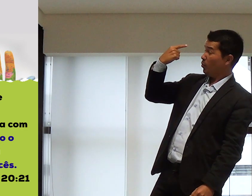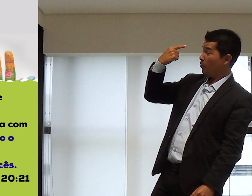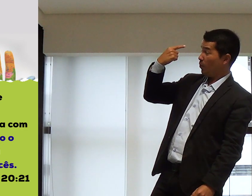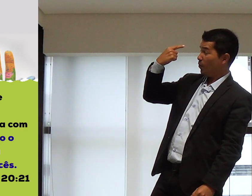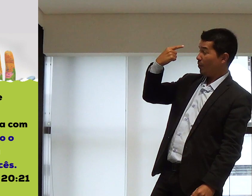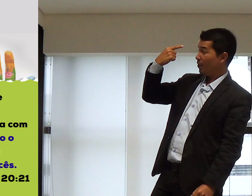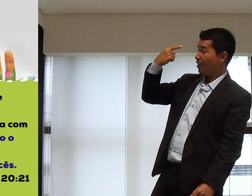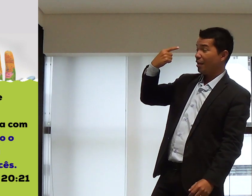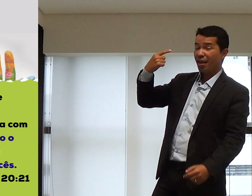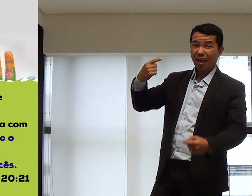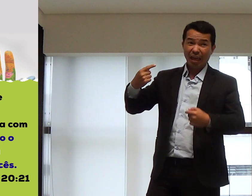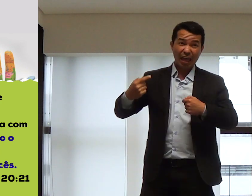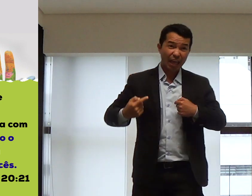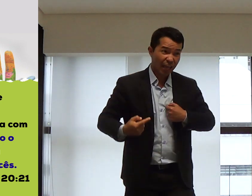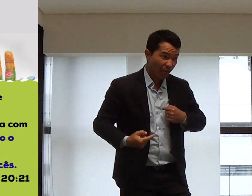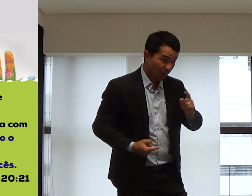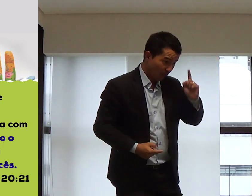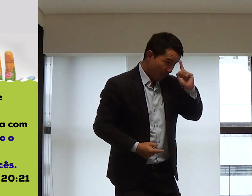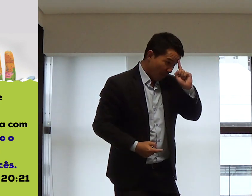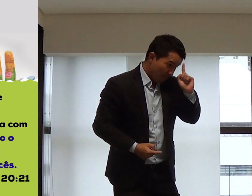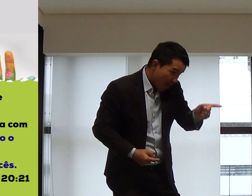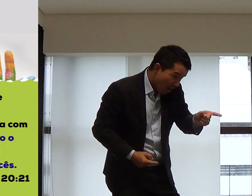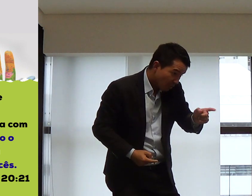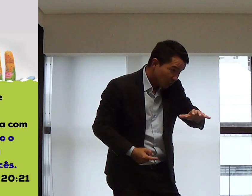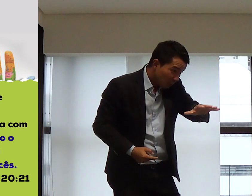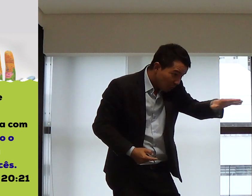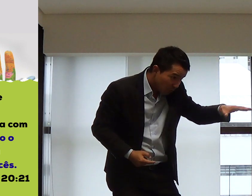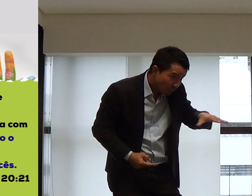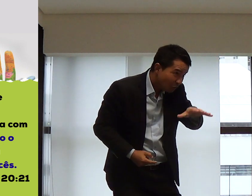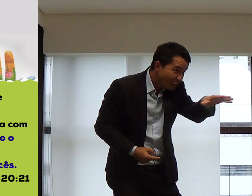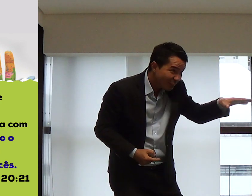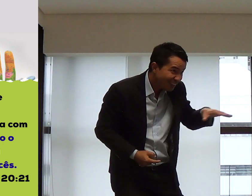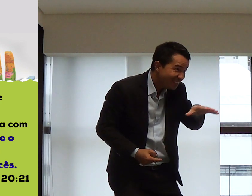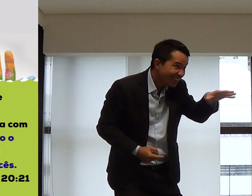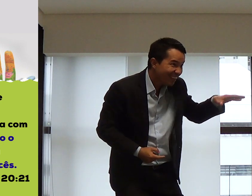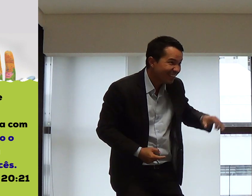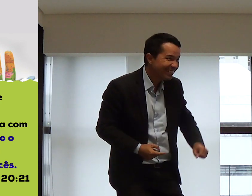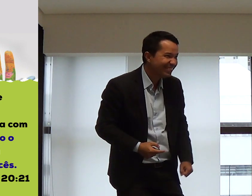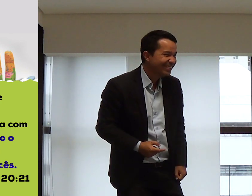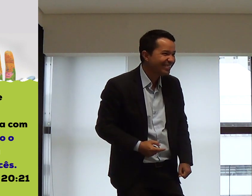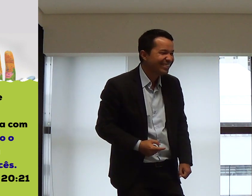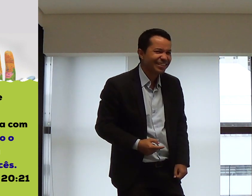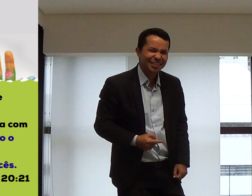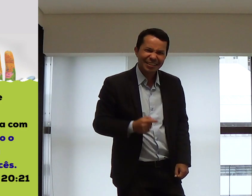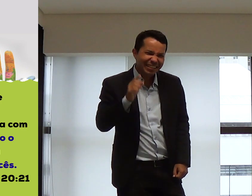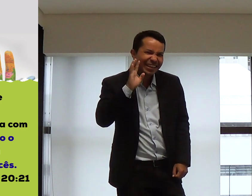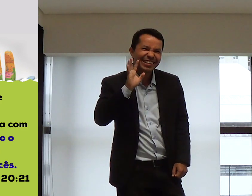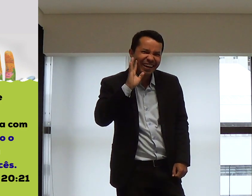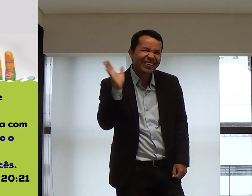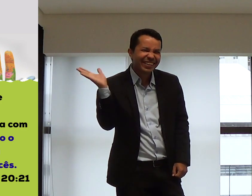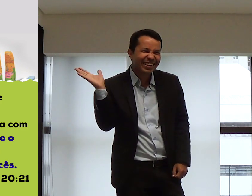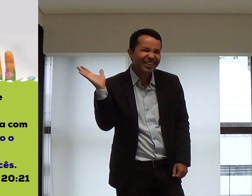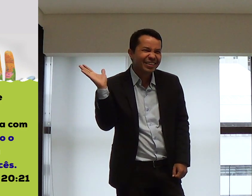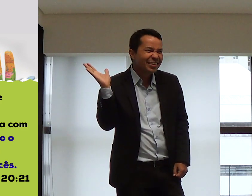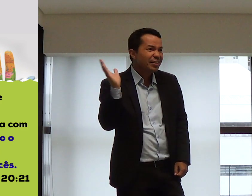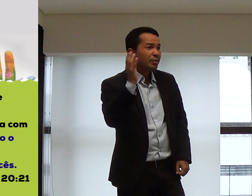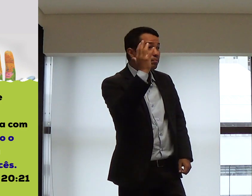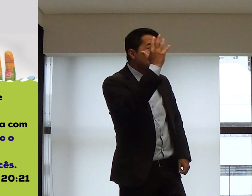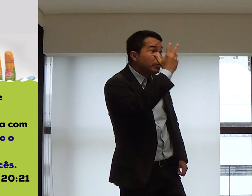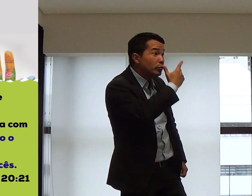Assim como o Pai me enviou, eu também envio vocês. Então, veja. É muito legal, não é?